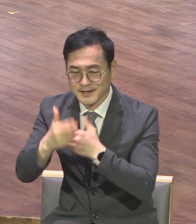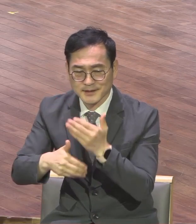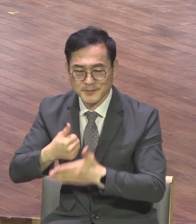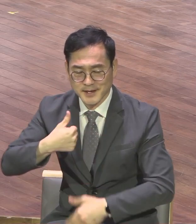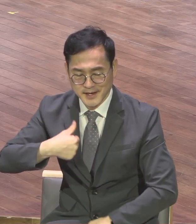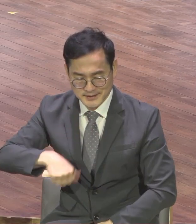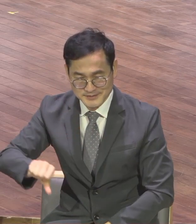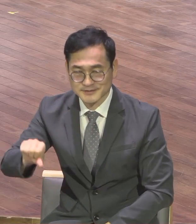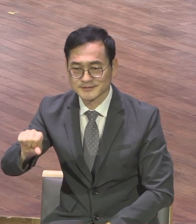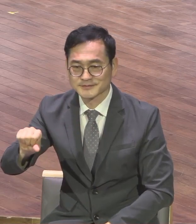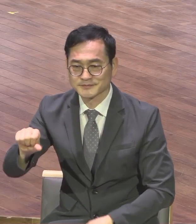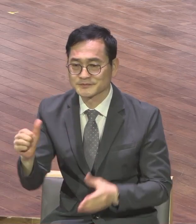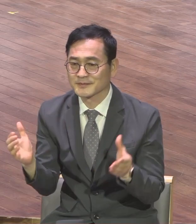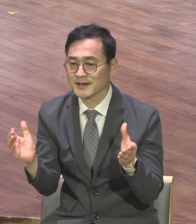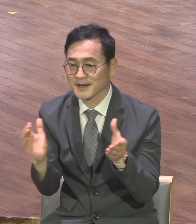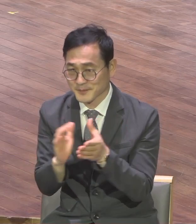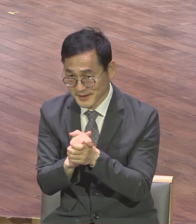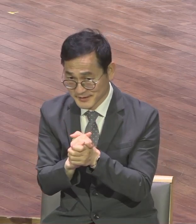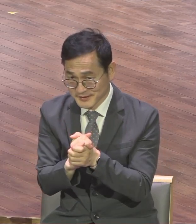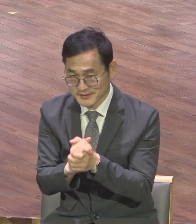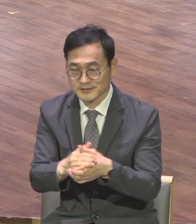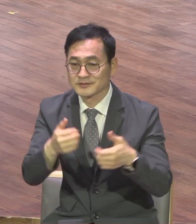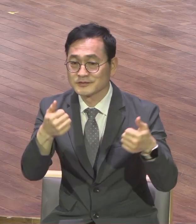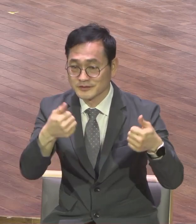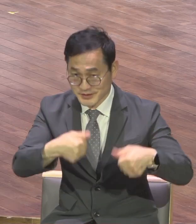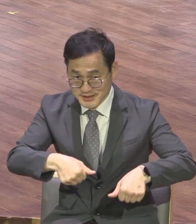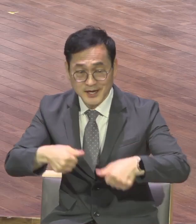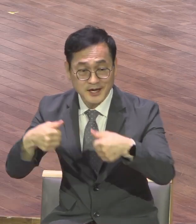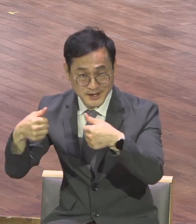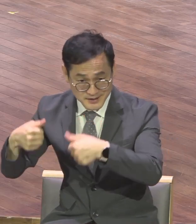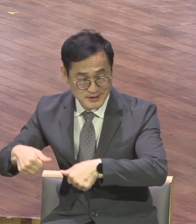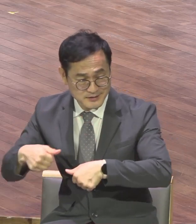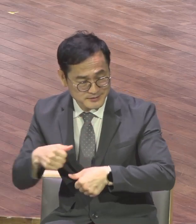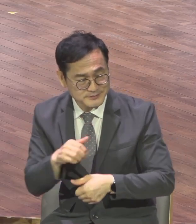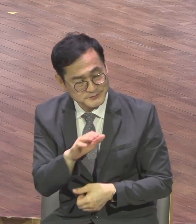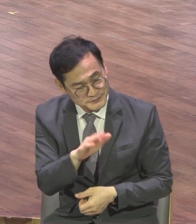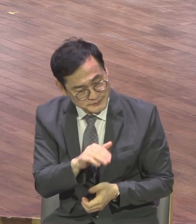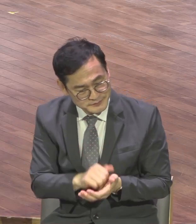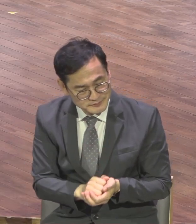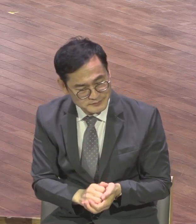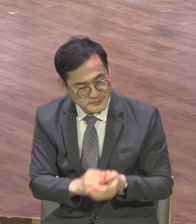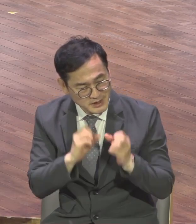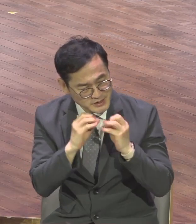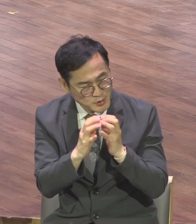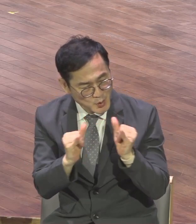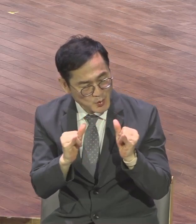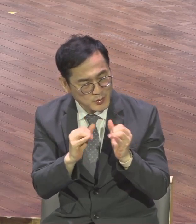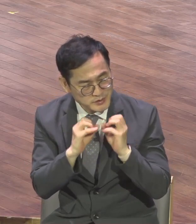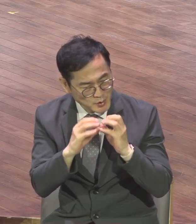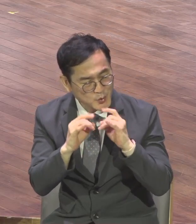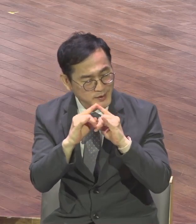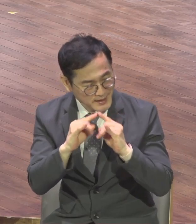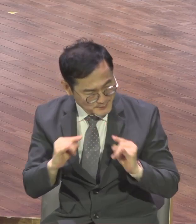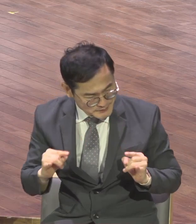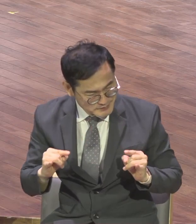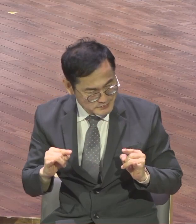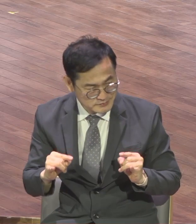우리 해외승들도 같이 우리 다 서로 인사합시다 전도 캠프는 지상천국입니다